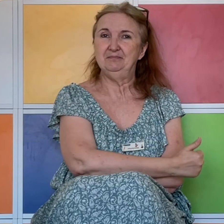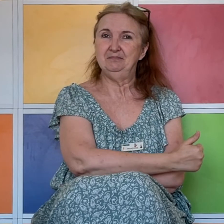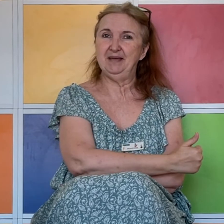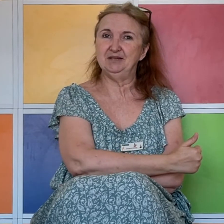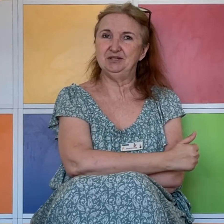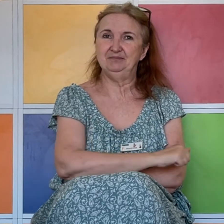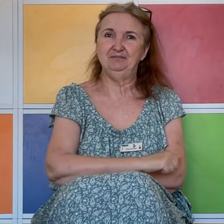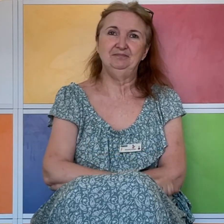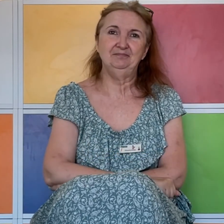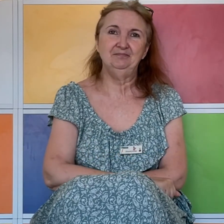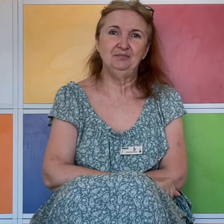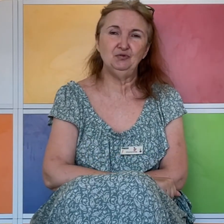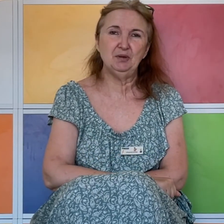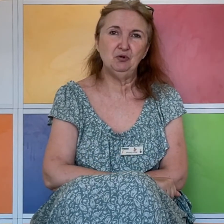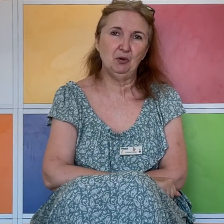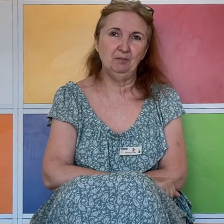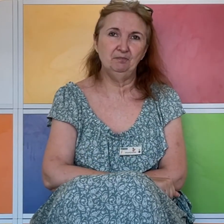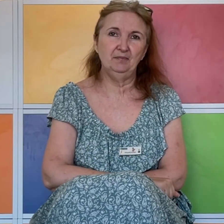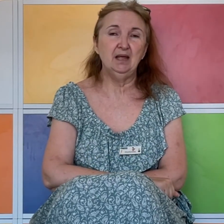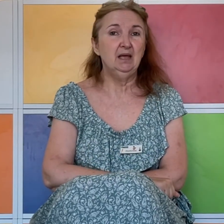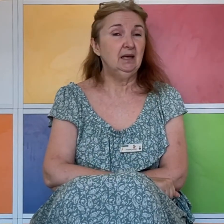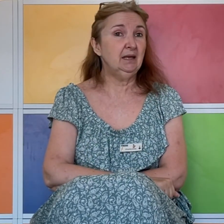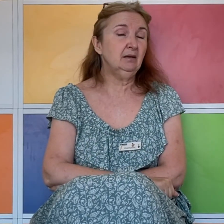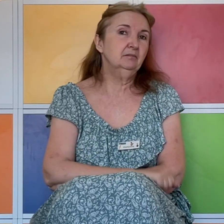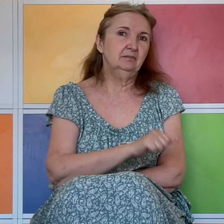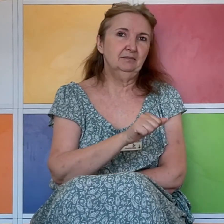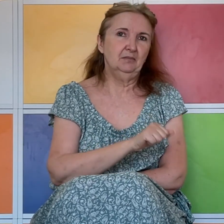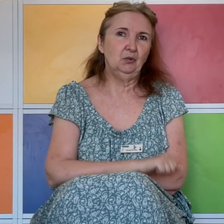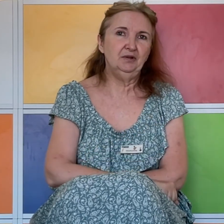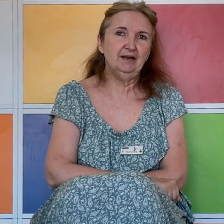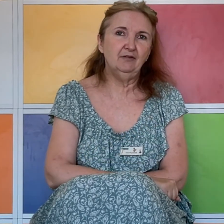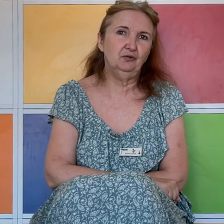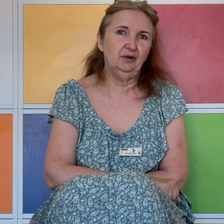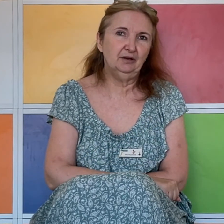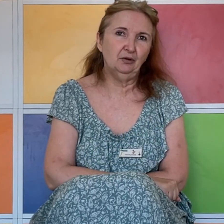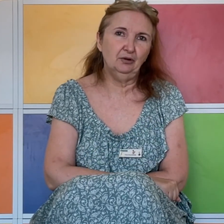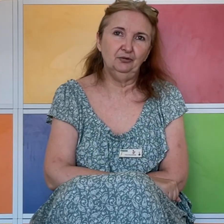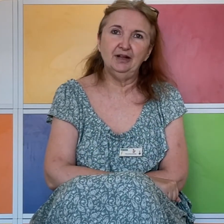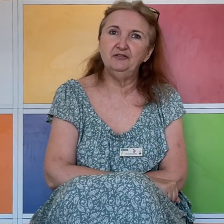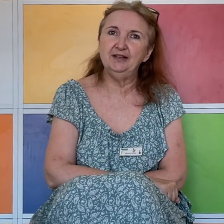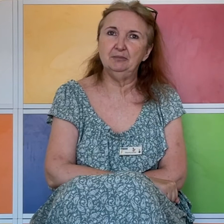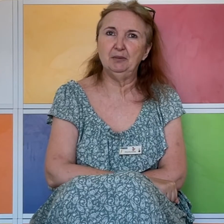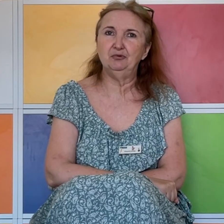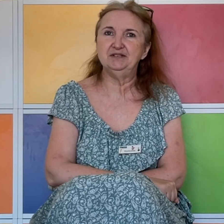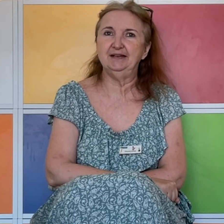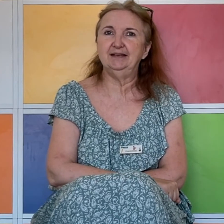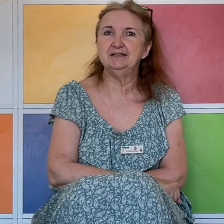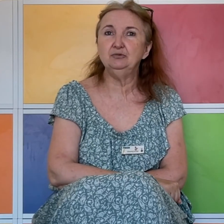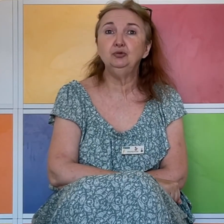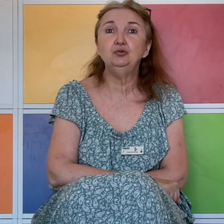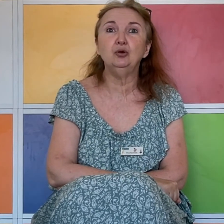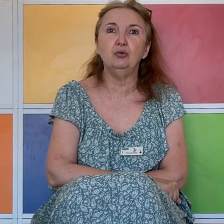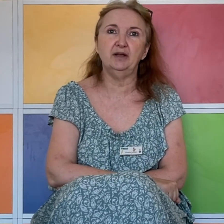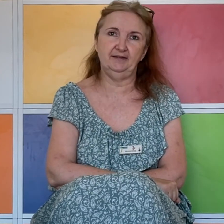Beige. Tout simplement. Et une élève de l'école de la ville m'a posé la question turquoise.